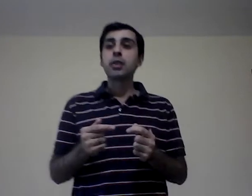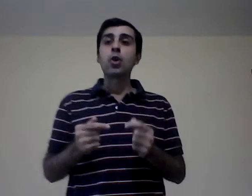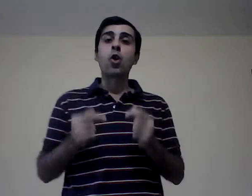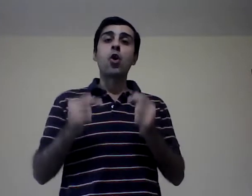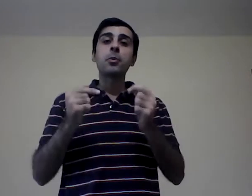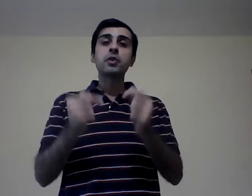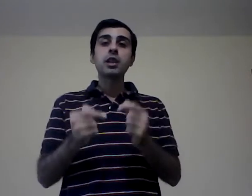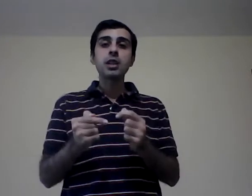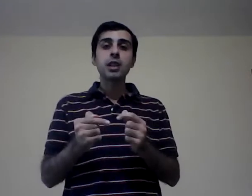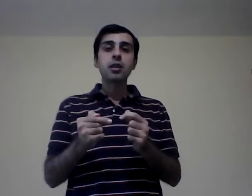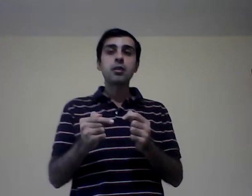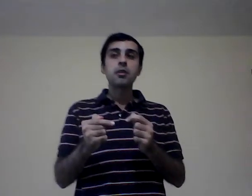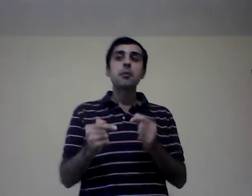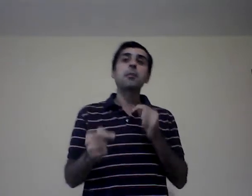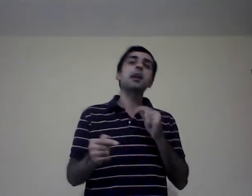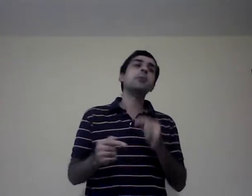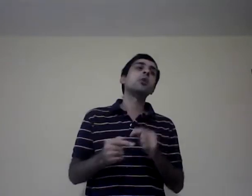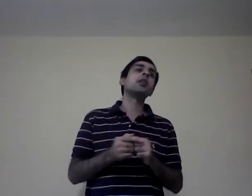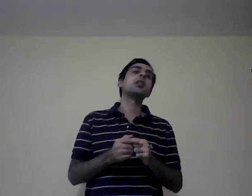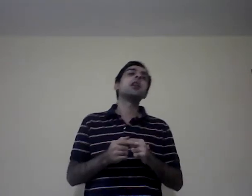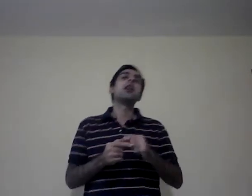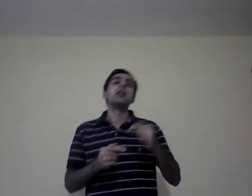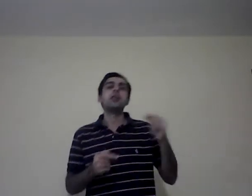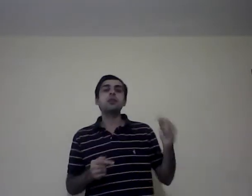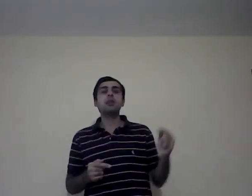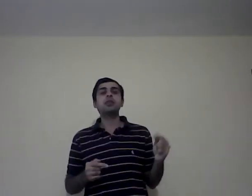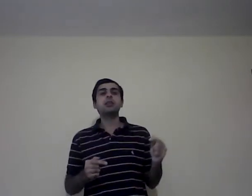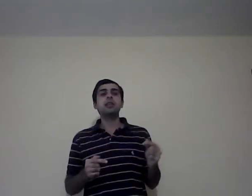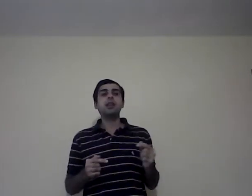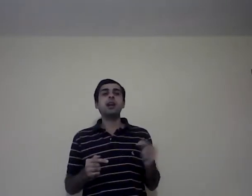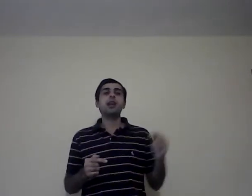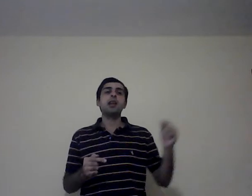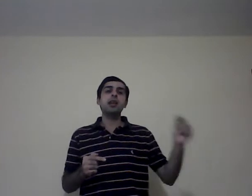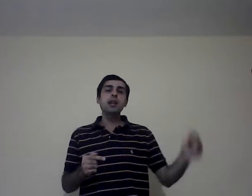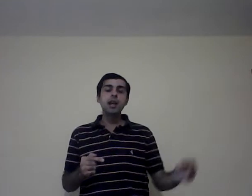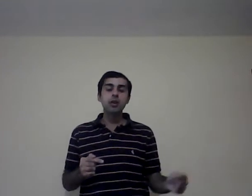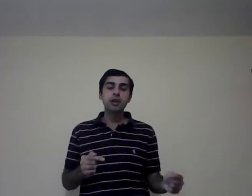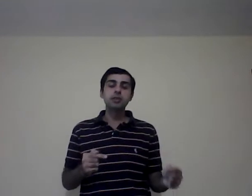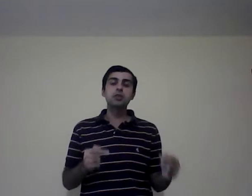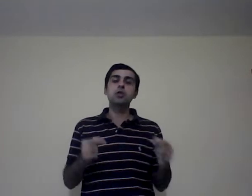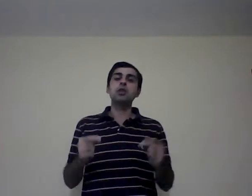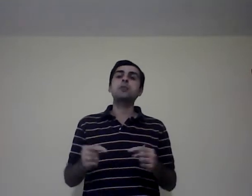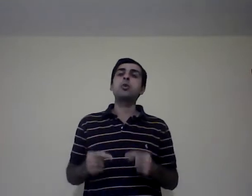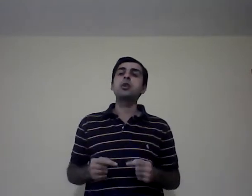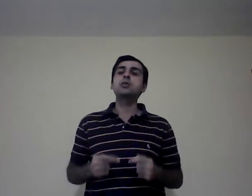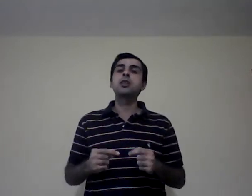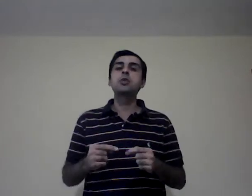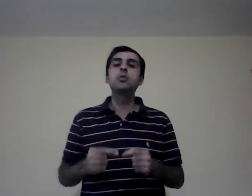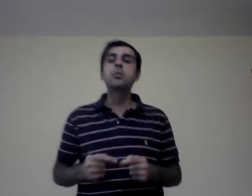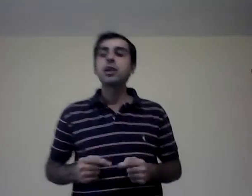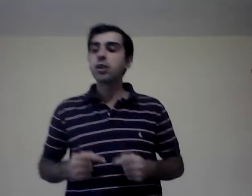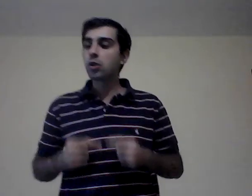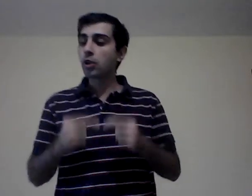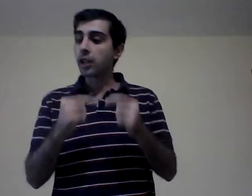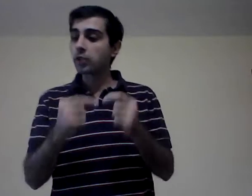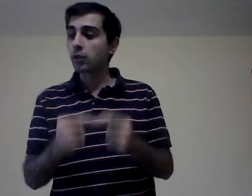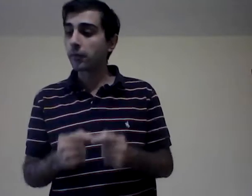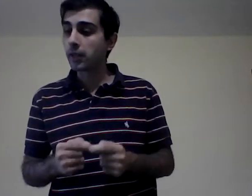obtenida para poder reinvertirla en la organización y poder seguir cumpliendo esos fines